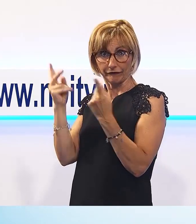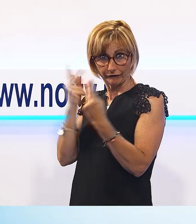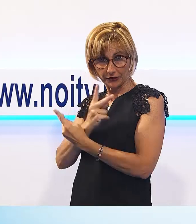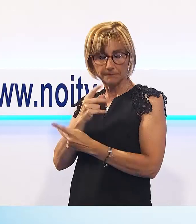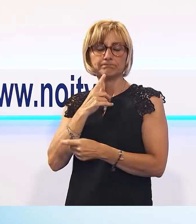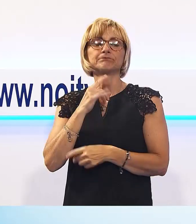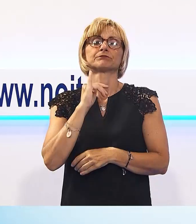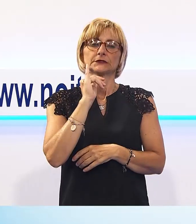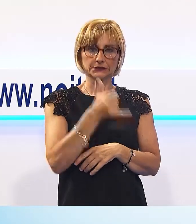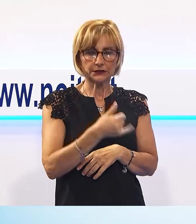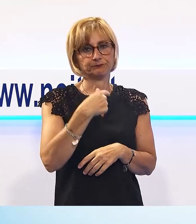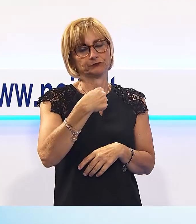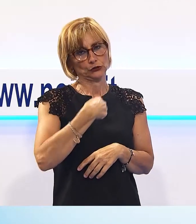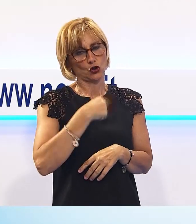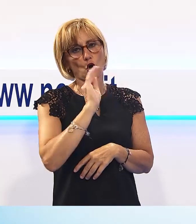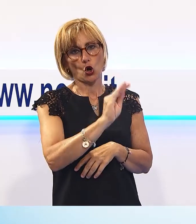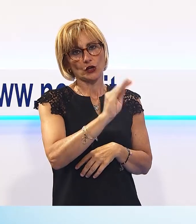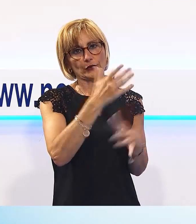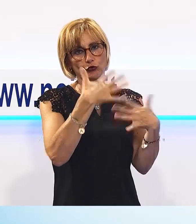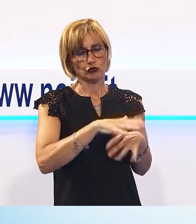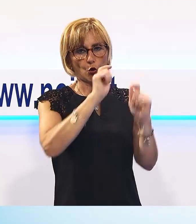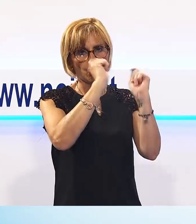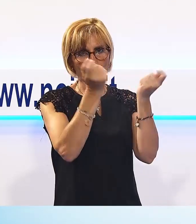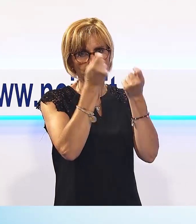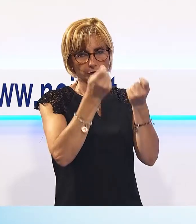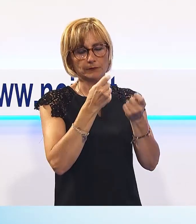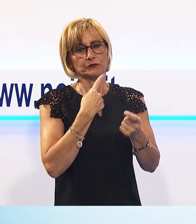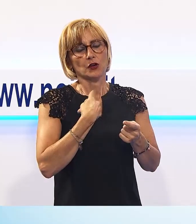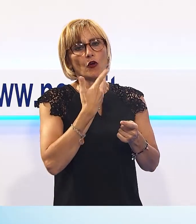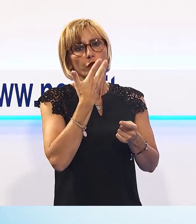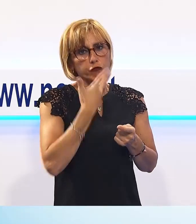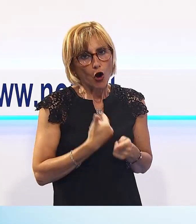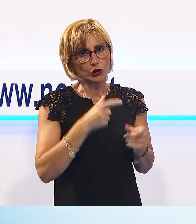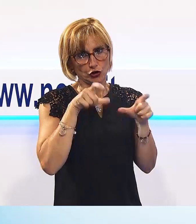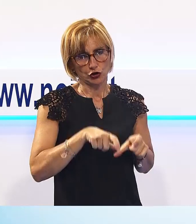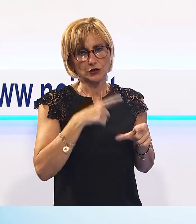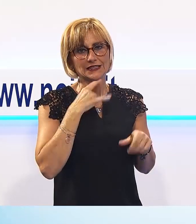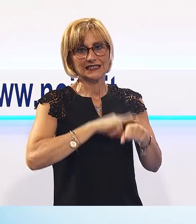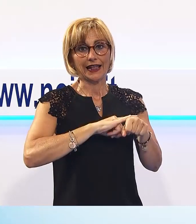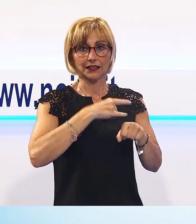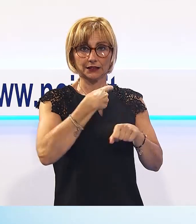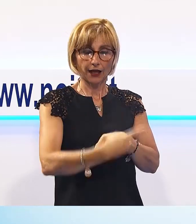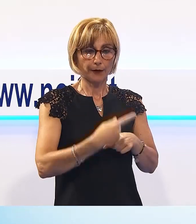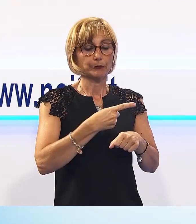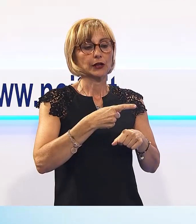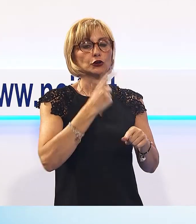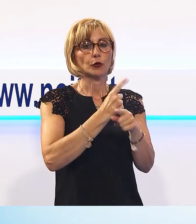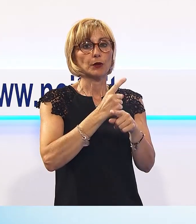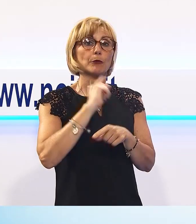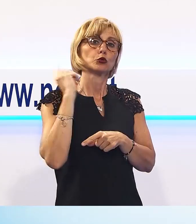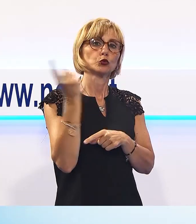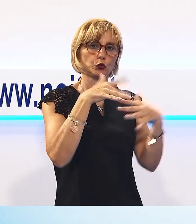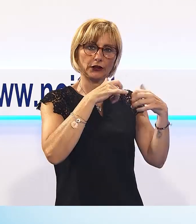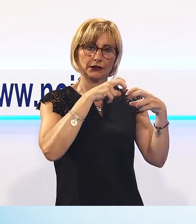Assolutamente sì, io ho chiesto ufficialmente, lo dico pure un po' forte, pretendo che a settembre ci mettiamo tutti a un tavolo